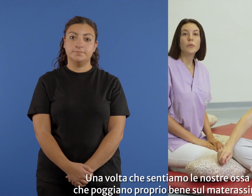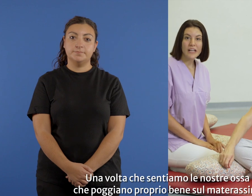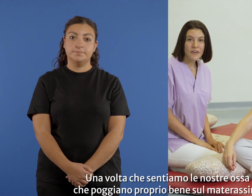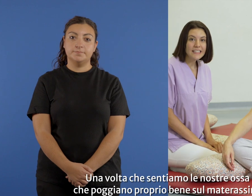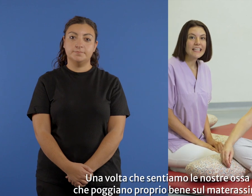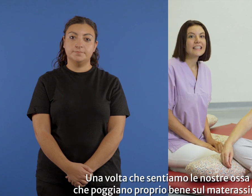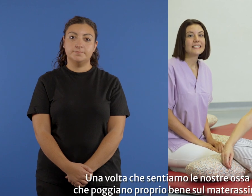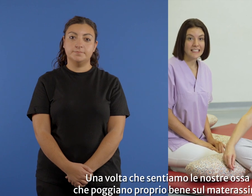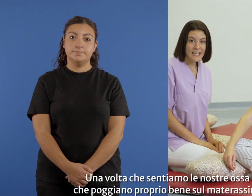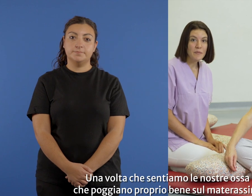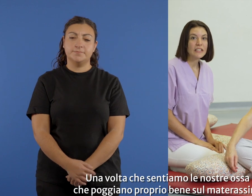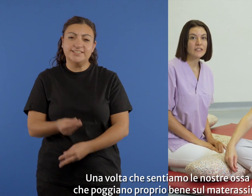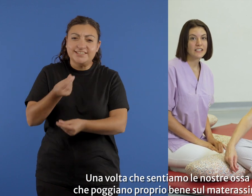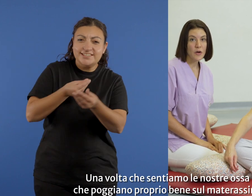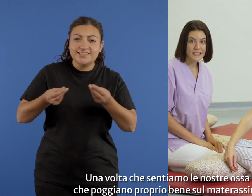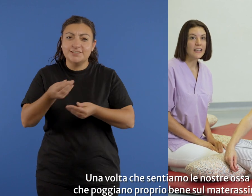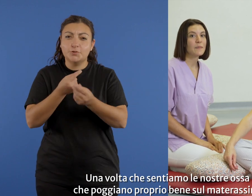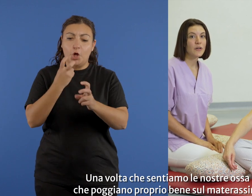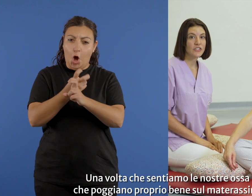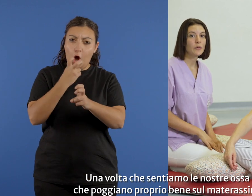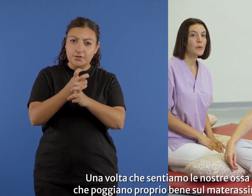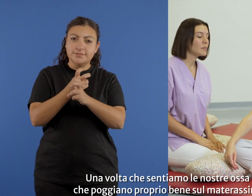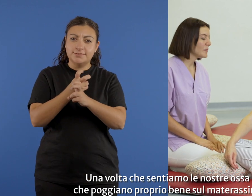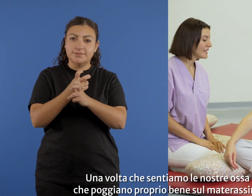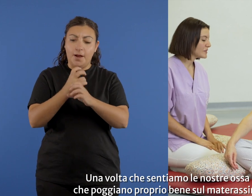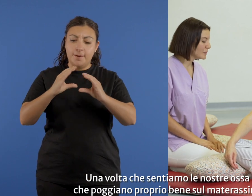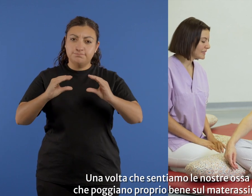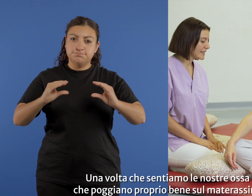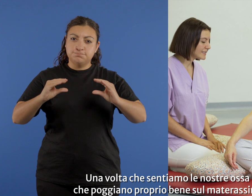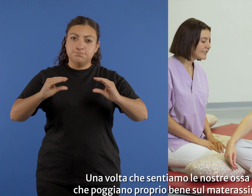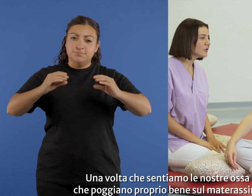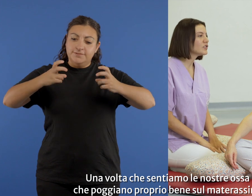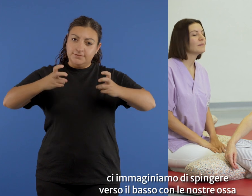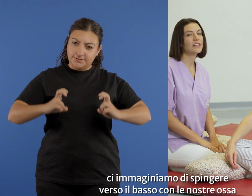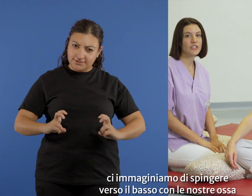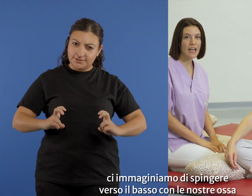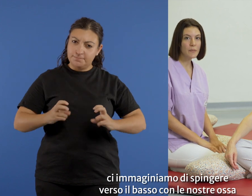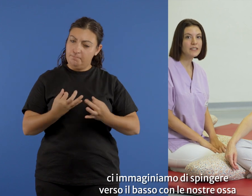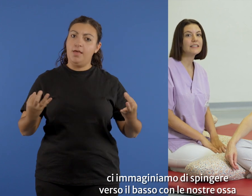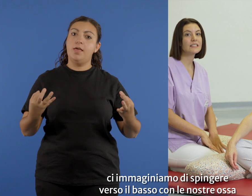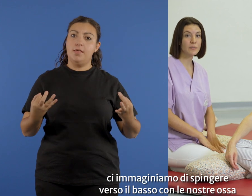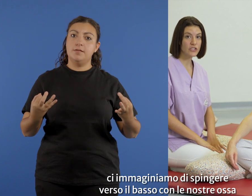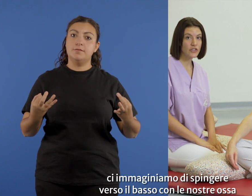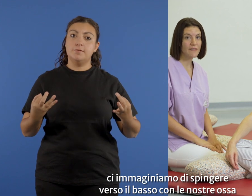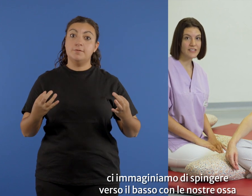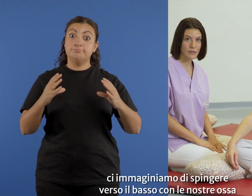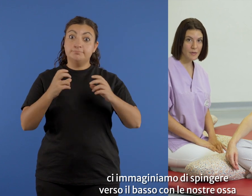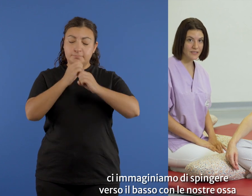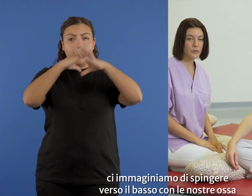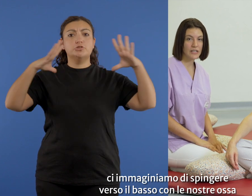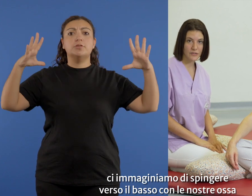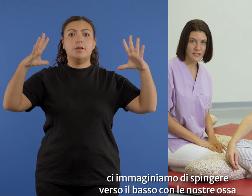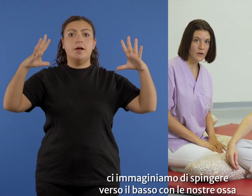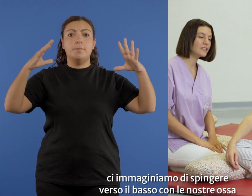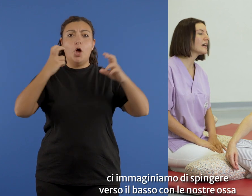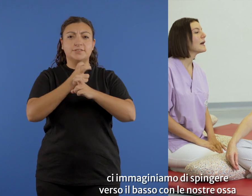Una volta che sentiamo le nostre ossa che poggiano proprio bene sul materassino, ci immaginiamo di spingere verso il